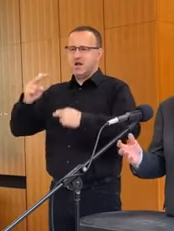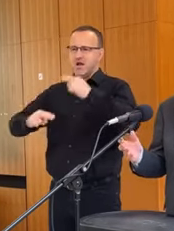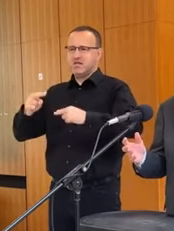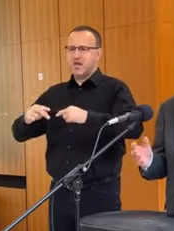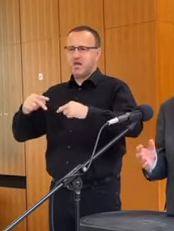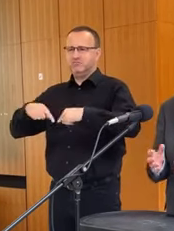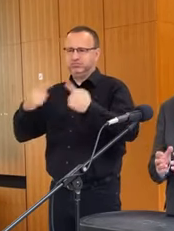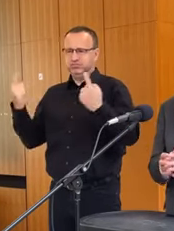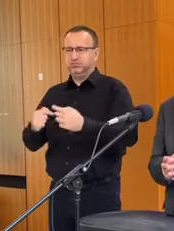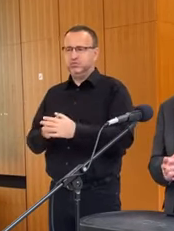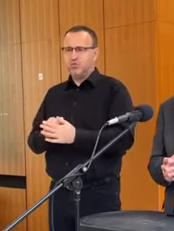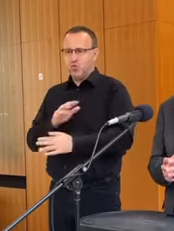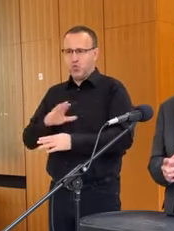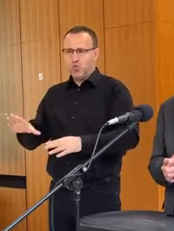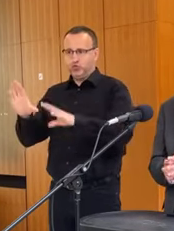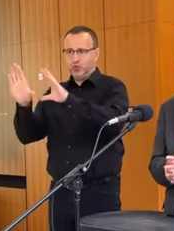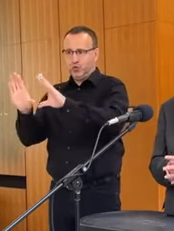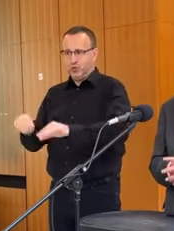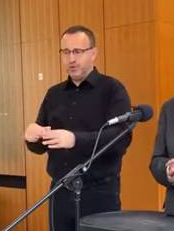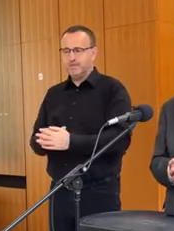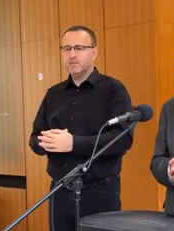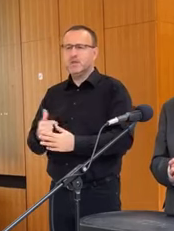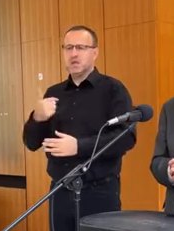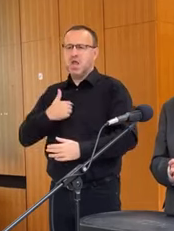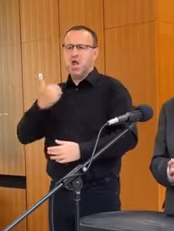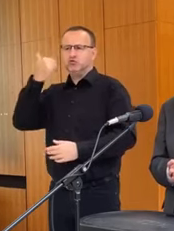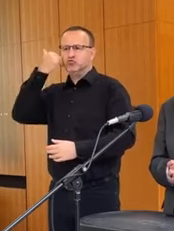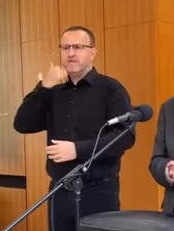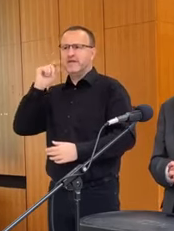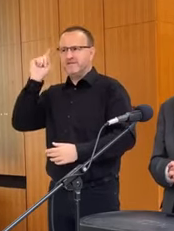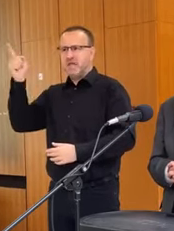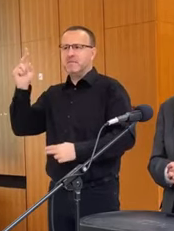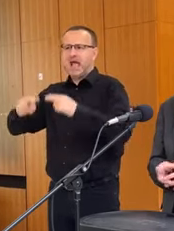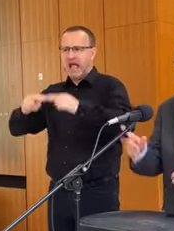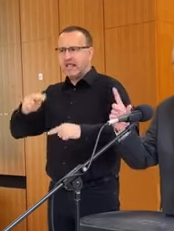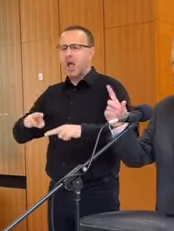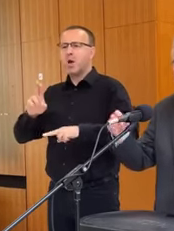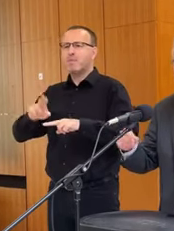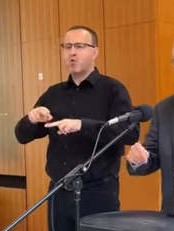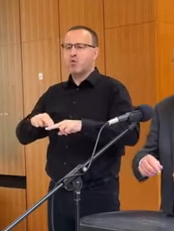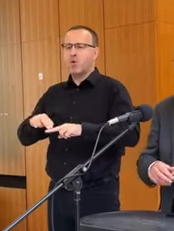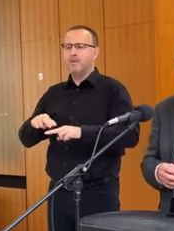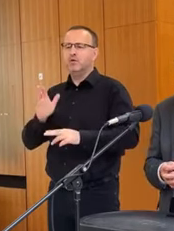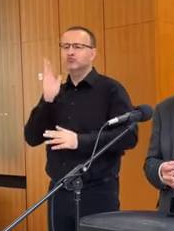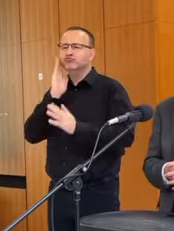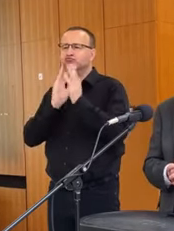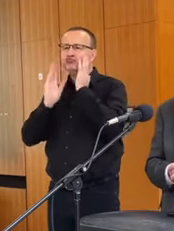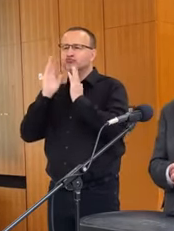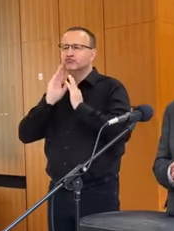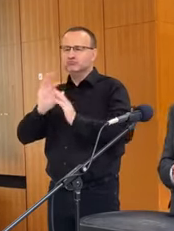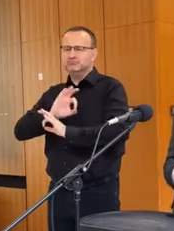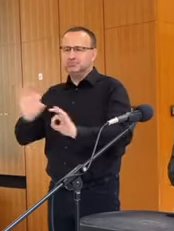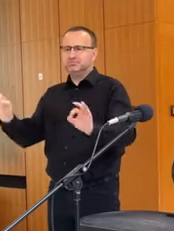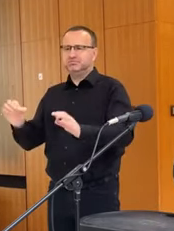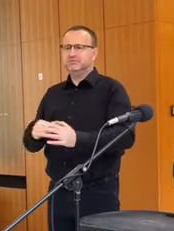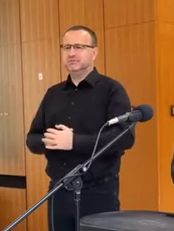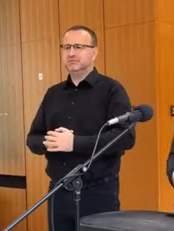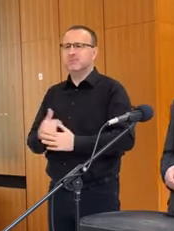Viete čo, ja som človek, ktorý sa vie pohádať a potom zase udobriť. Moja žena by vám o tom vedela rozprávať.